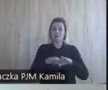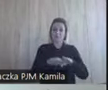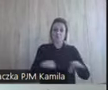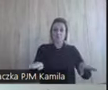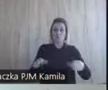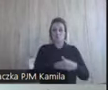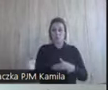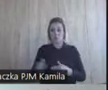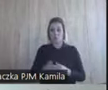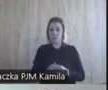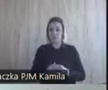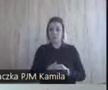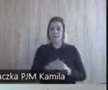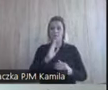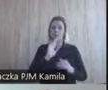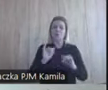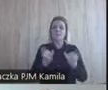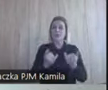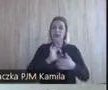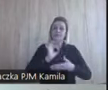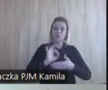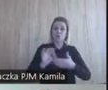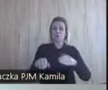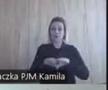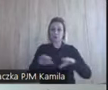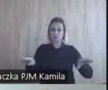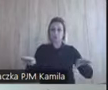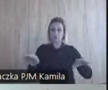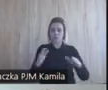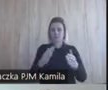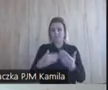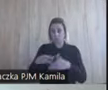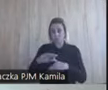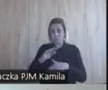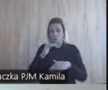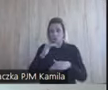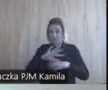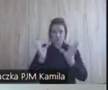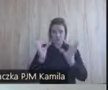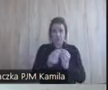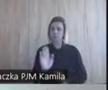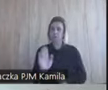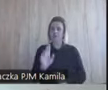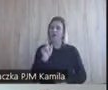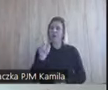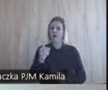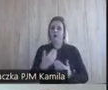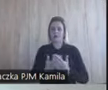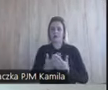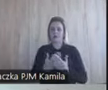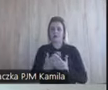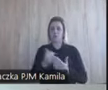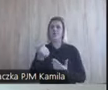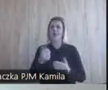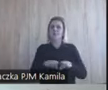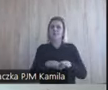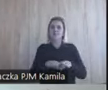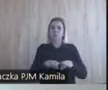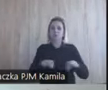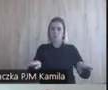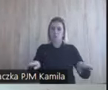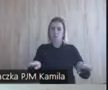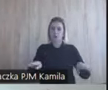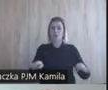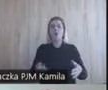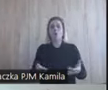Najpierw narysowalibyście stół. Większość, nie mówię, że wszyscy, ale dlaczego? Dlaczego najpierw stół? Dlatego, że